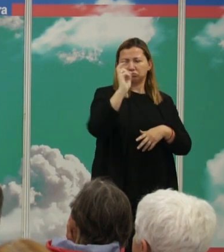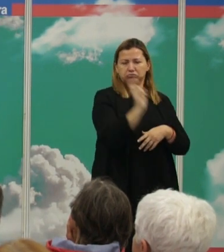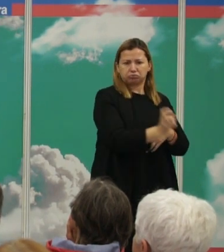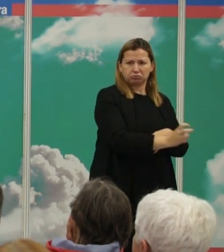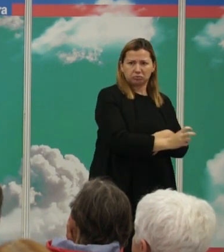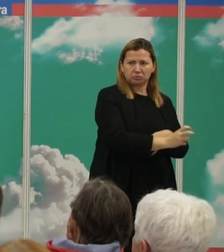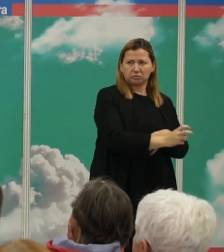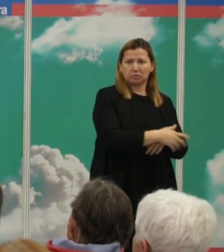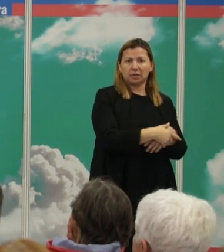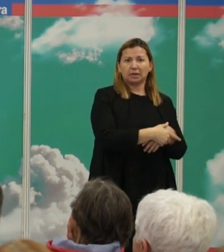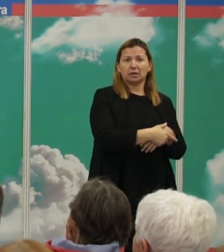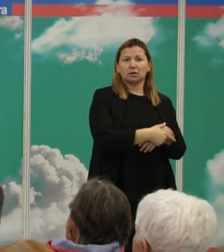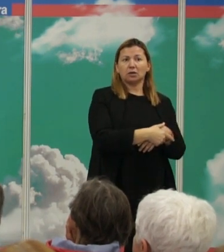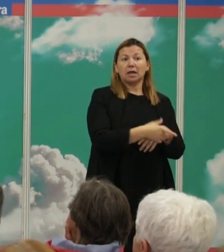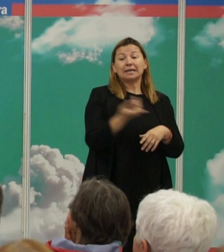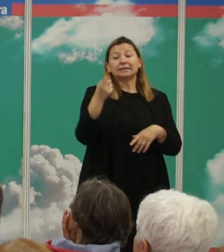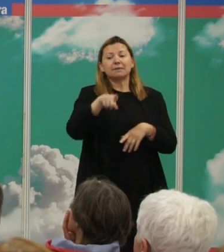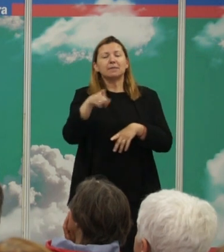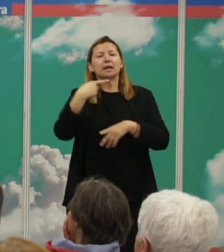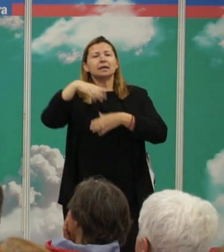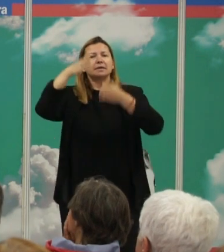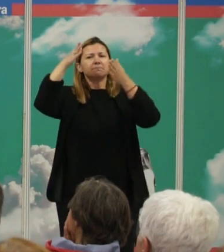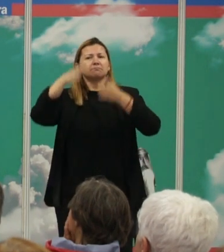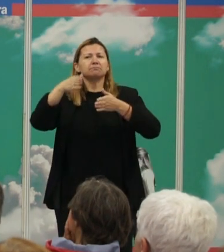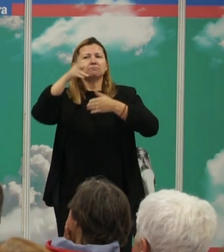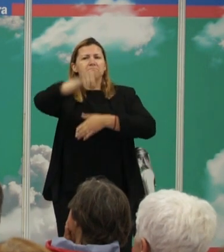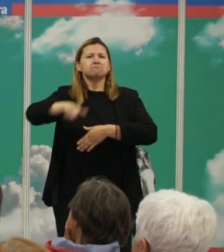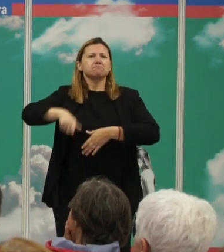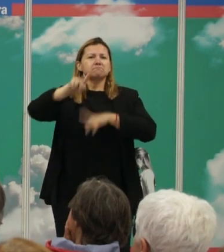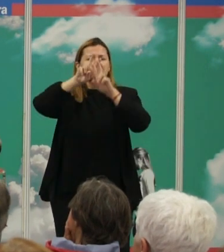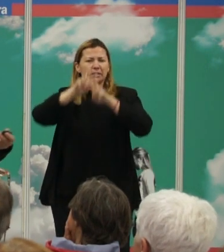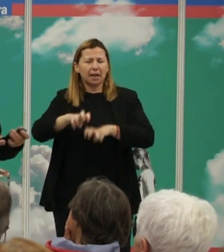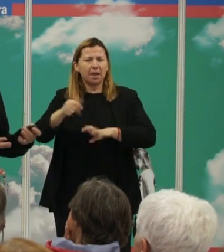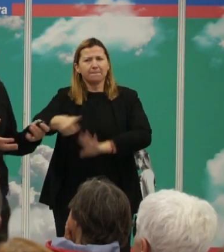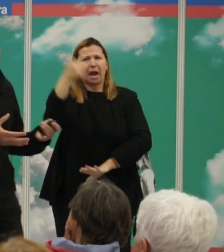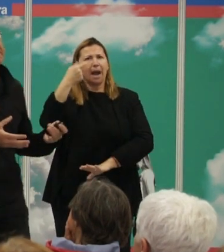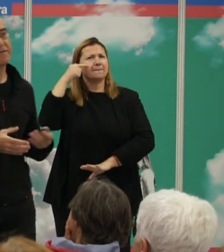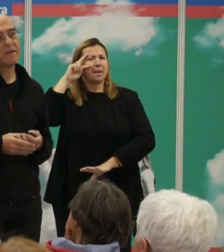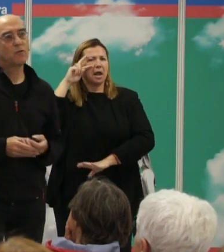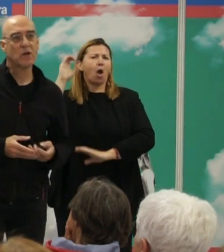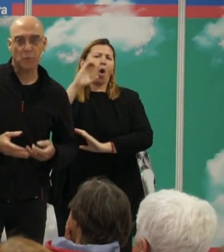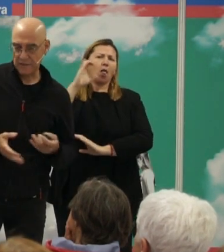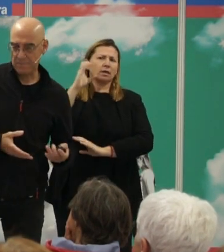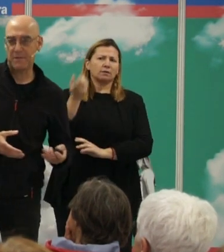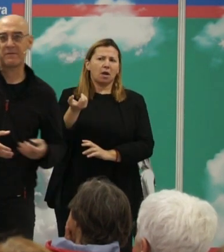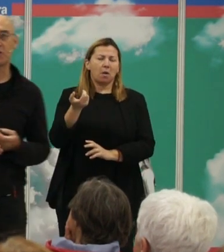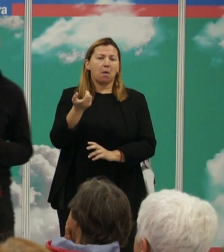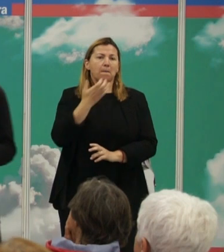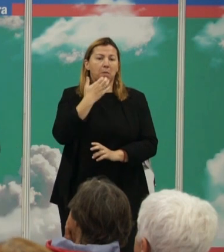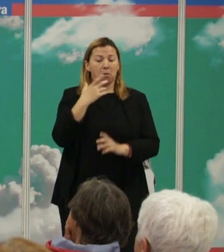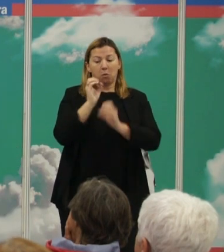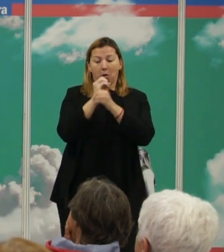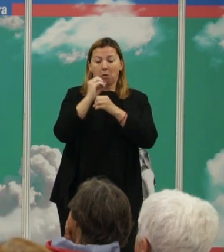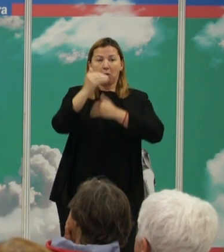muchas ciencias humanas, incluso investigadores de disciplinas más experimentales o más científicas de ciencia dura, como puede ser la misma